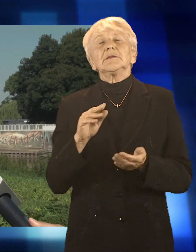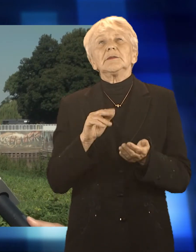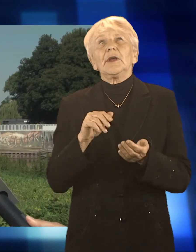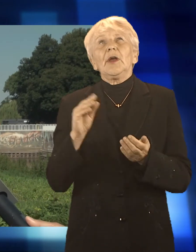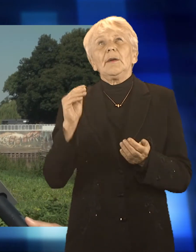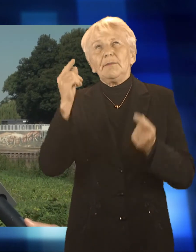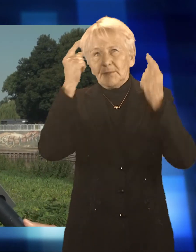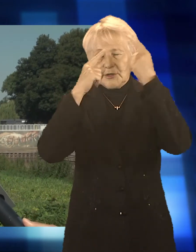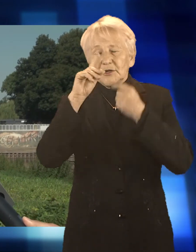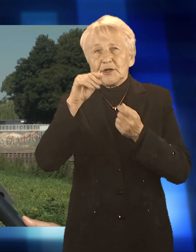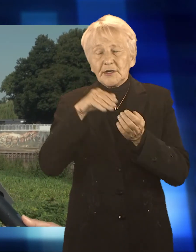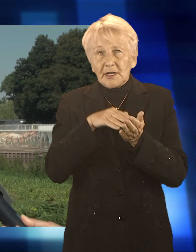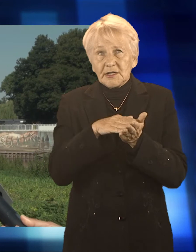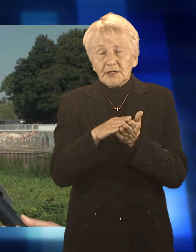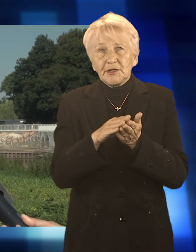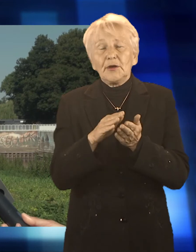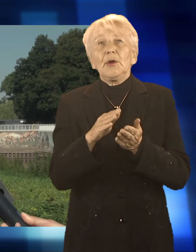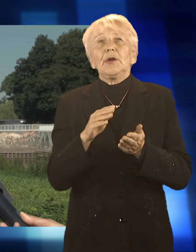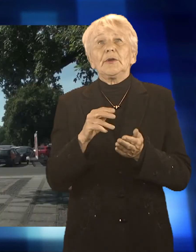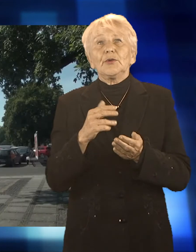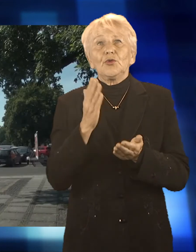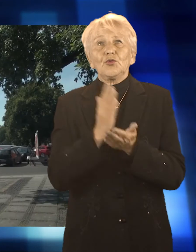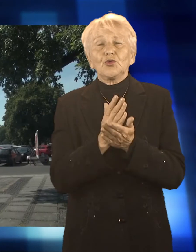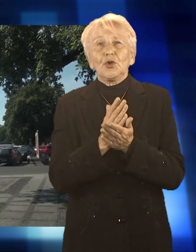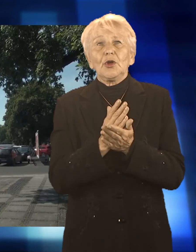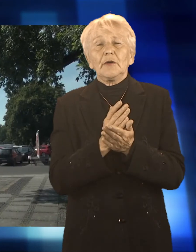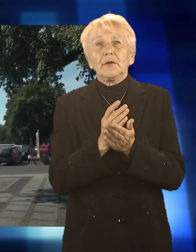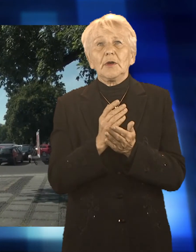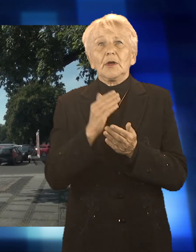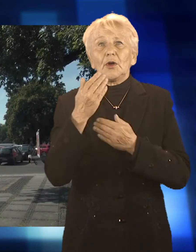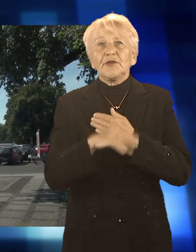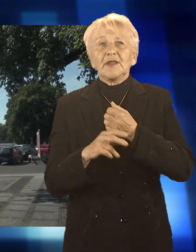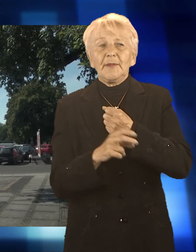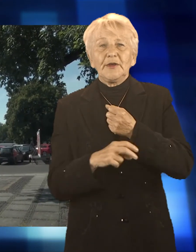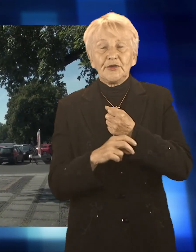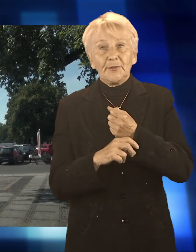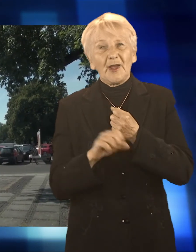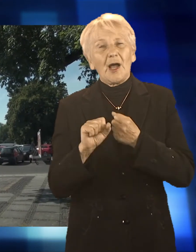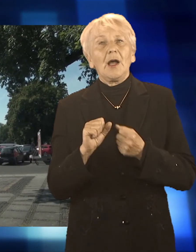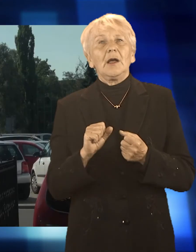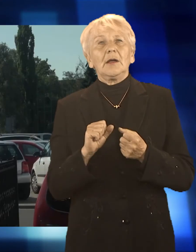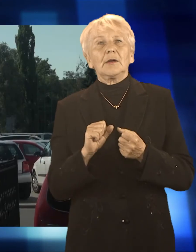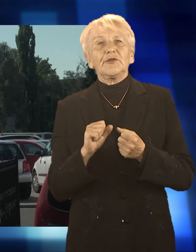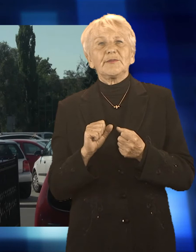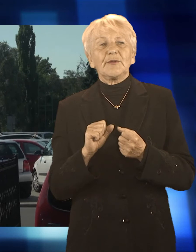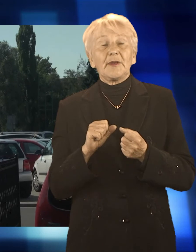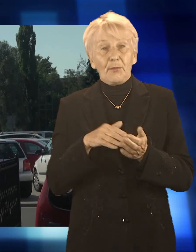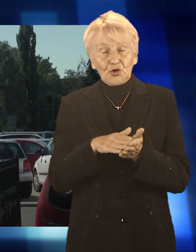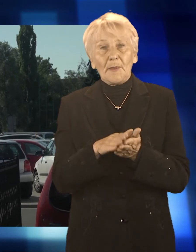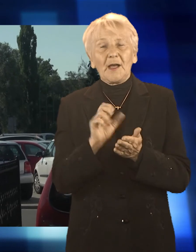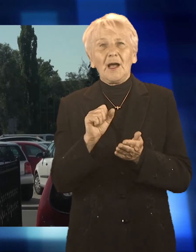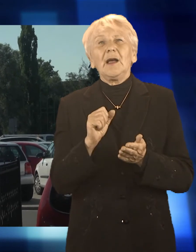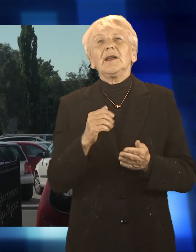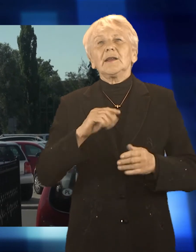ruszyć, natomiast zakończenie inwestycji planowane jest jesienią przyszłego roku. Dodajmy, że przebudowa bulwarów to odpowiedź prezydenta Raciborza na niezrealizowaną